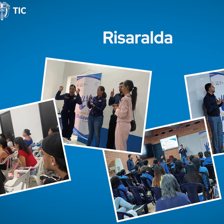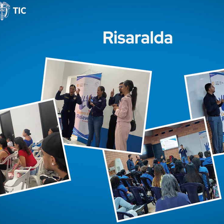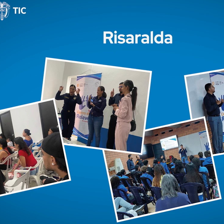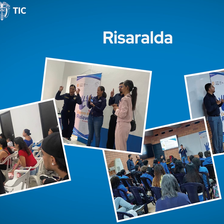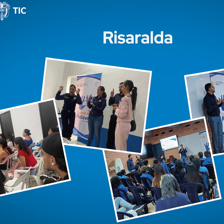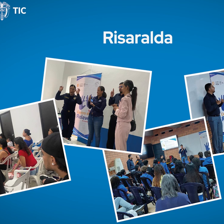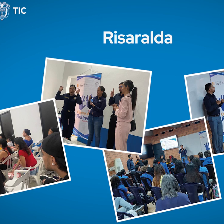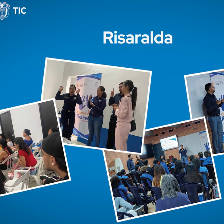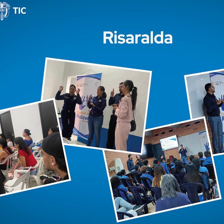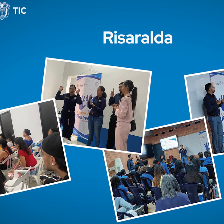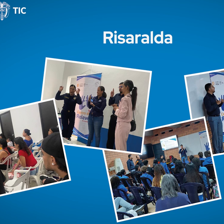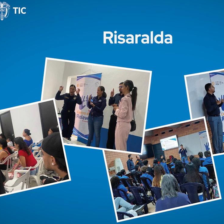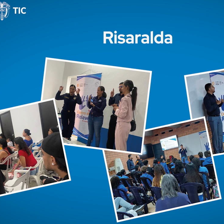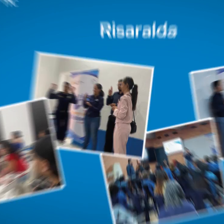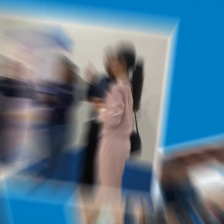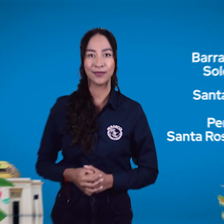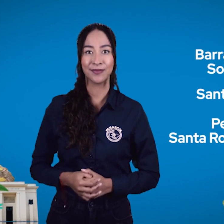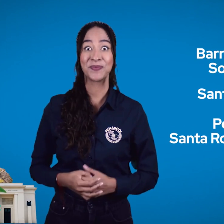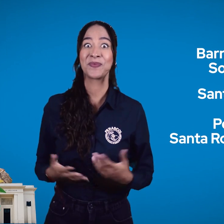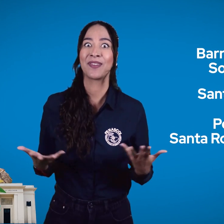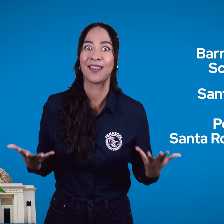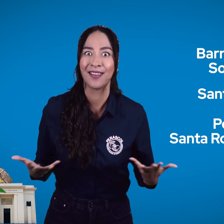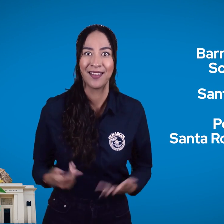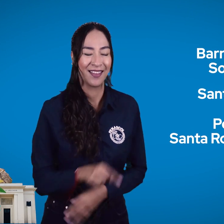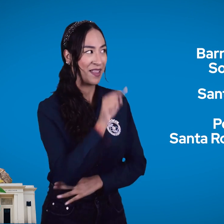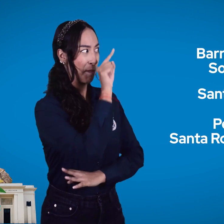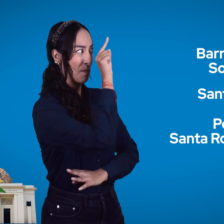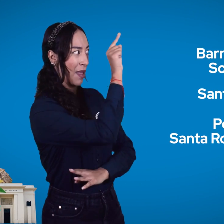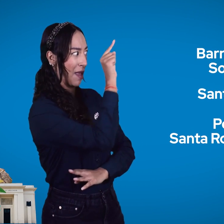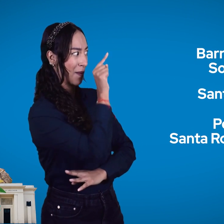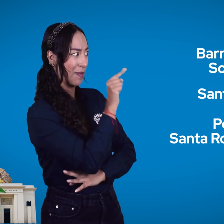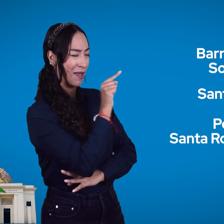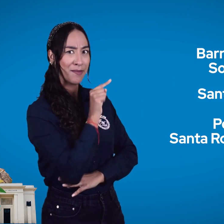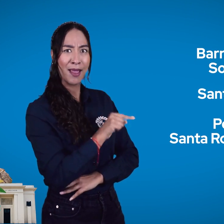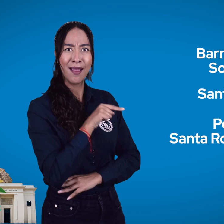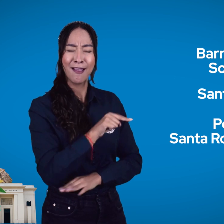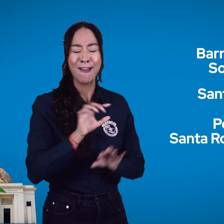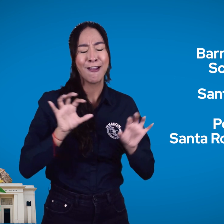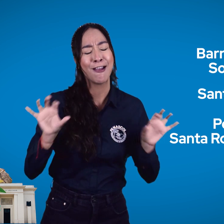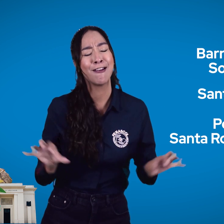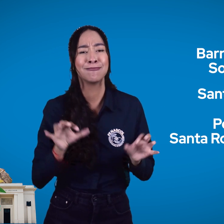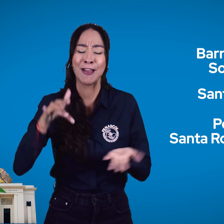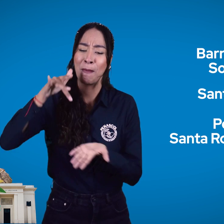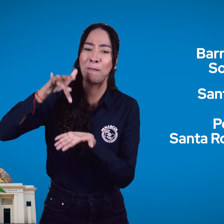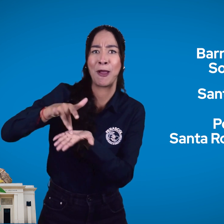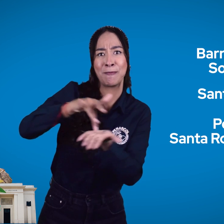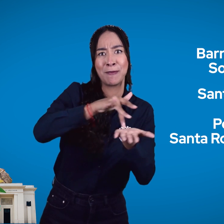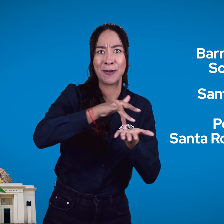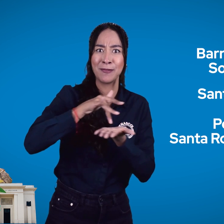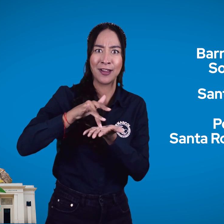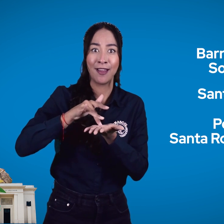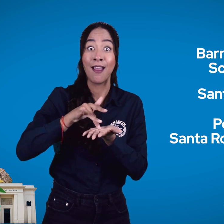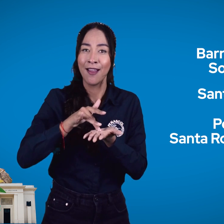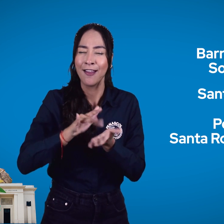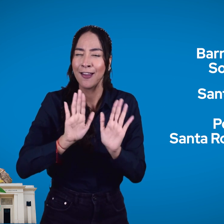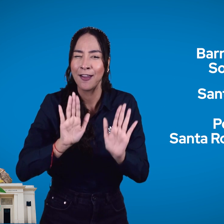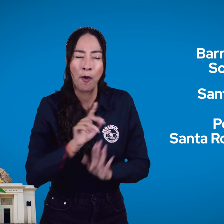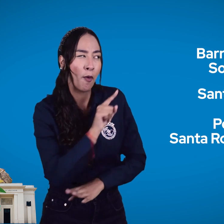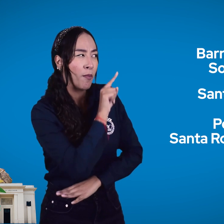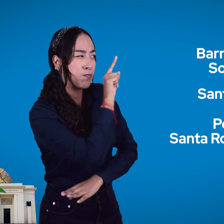En todas estas ciudades tuvimos buena participación. ¿Cuántos asistentes tuvimos en total?